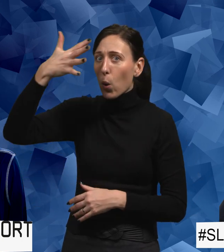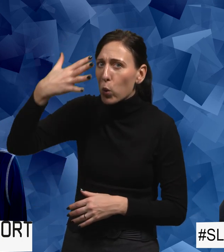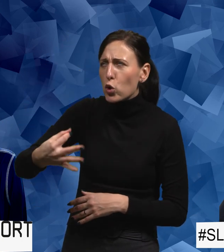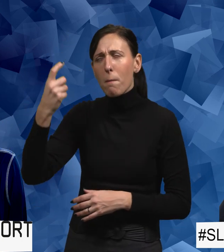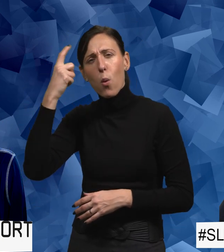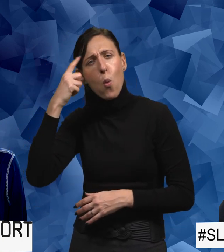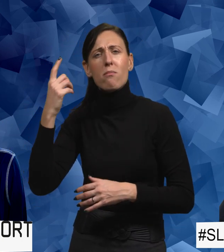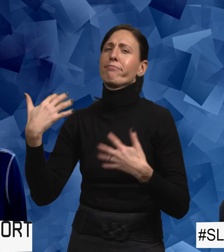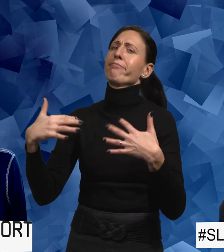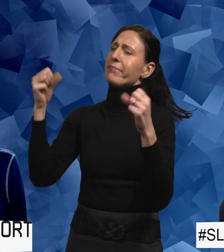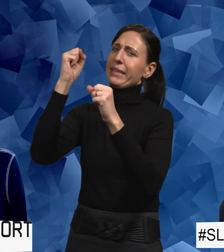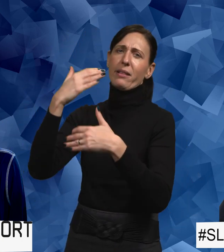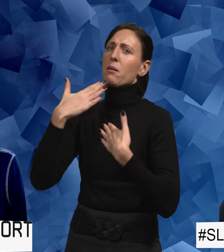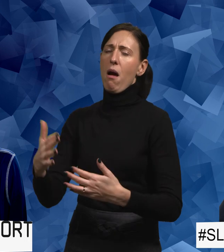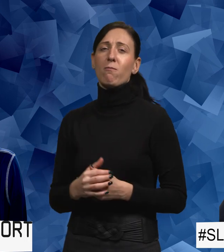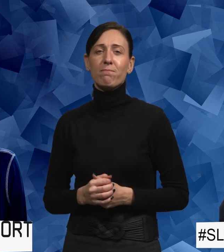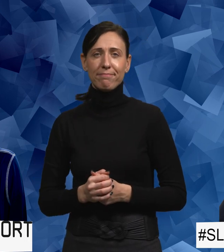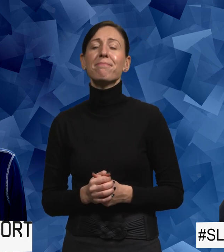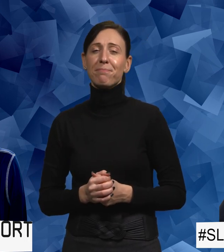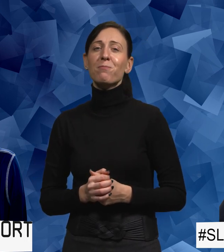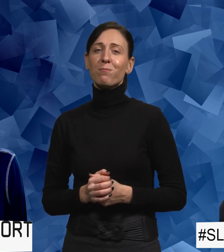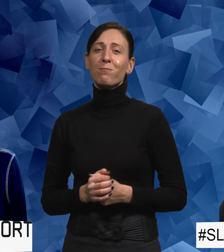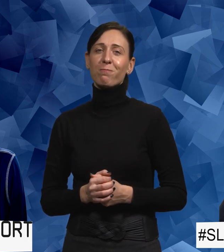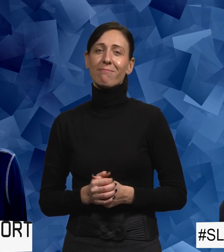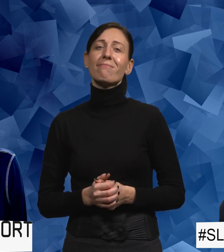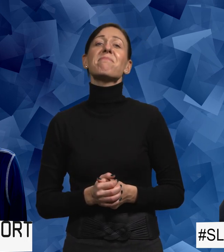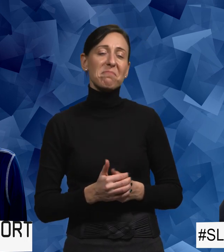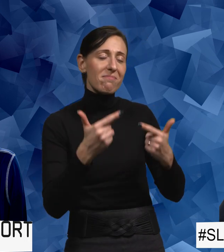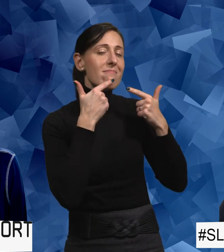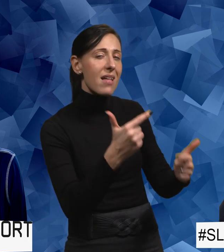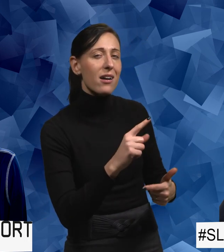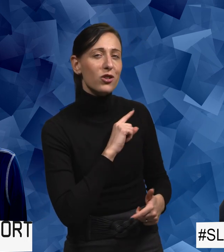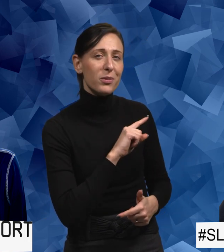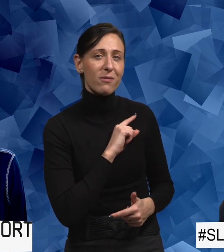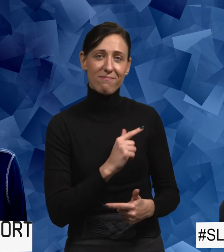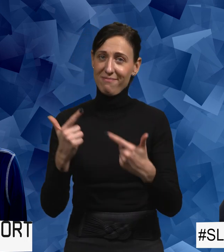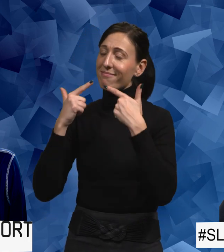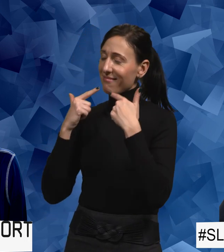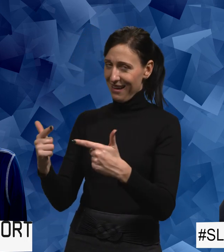finns ju med med sin kunskap och sin klokhet. Så det är jättebra. Tack så supermycket. Tack.